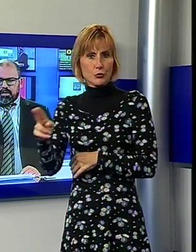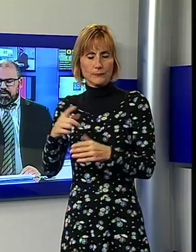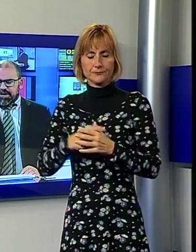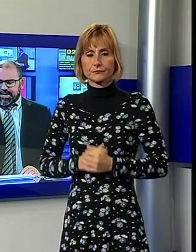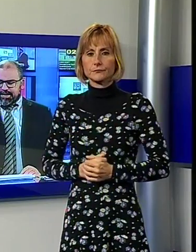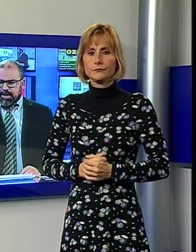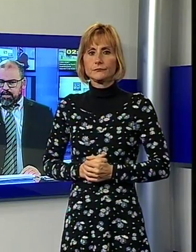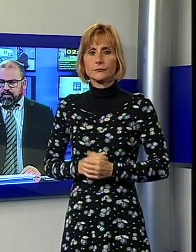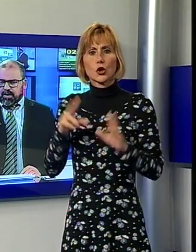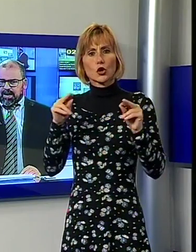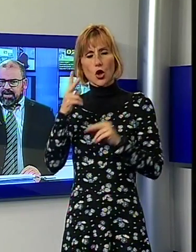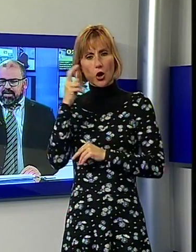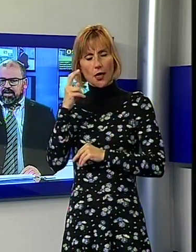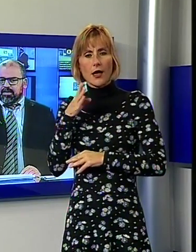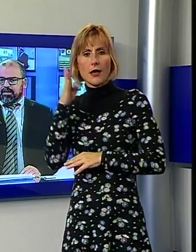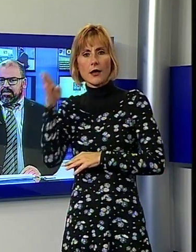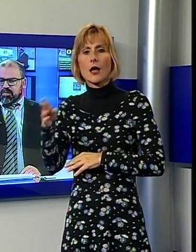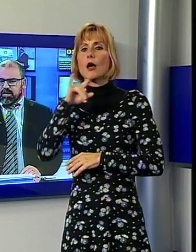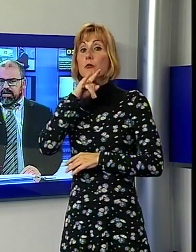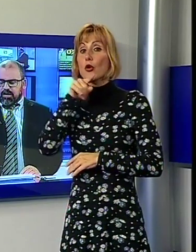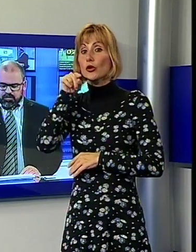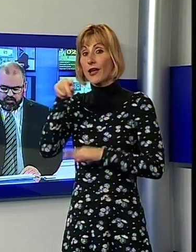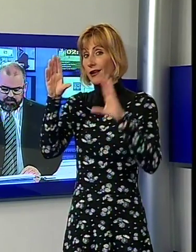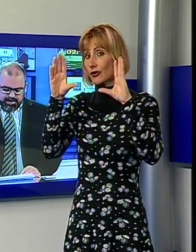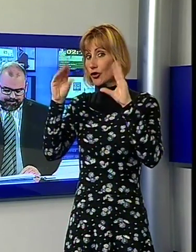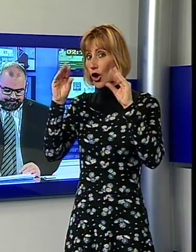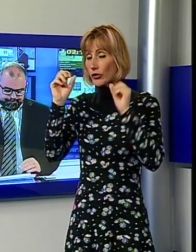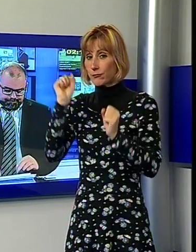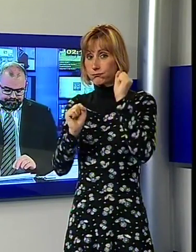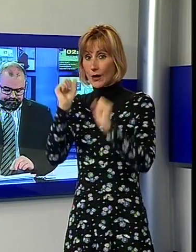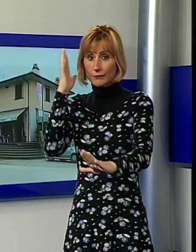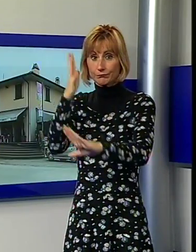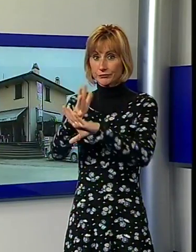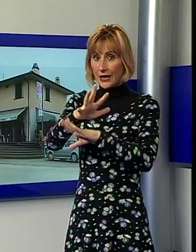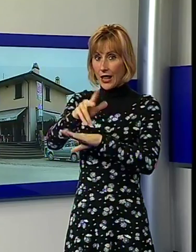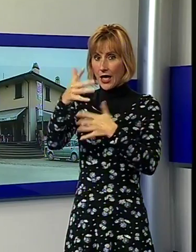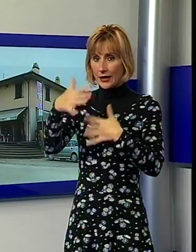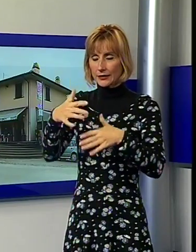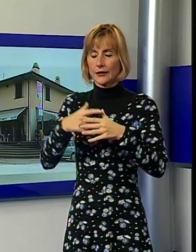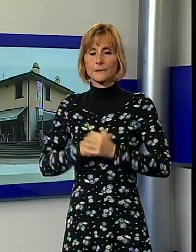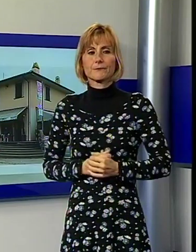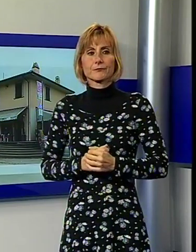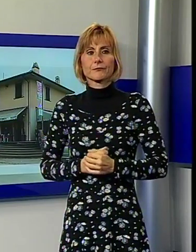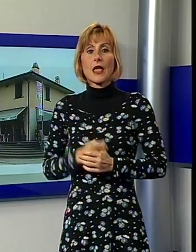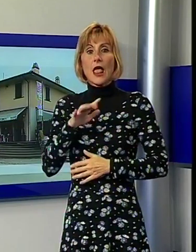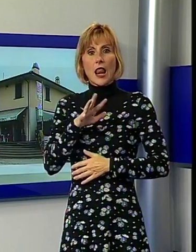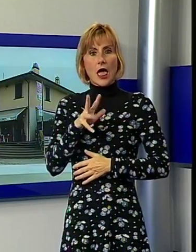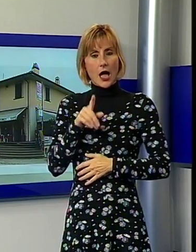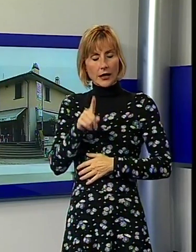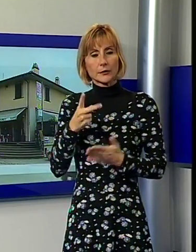Cronaca, andiamo a Porcari, ladri in azione nella notte in un bar. Prima hanno provato a entrare aprendo un cancello